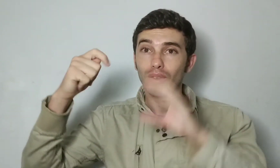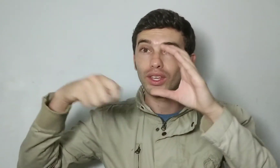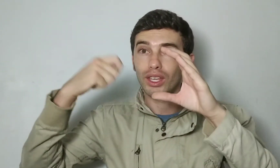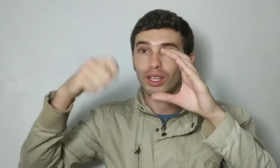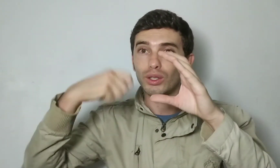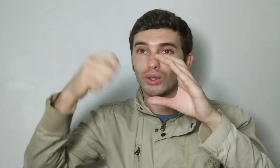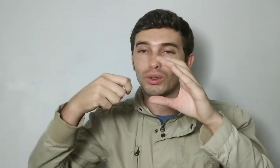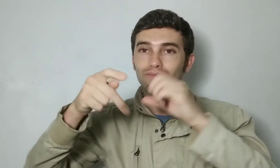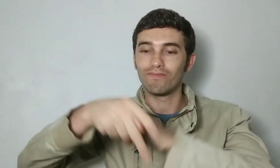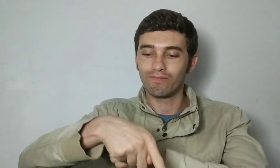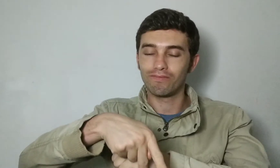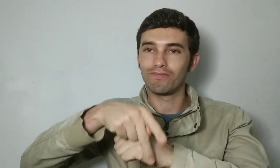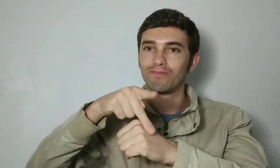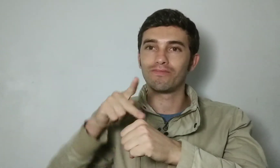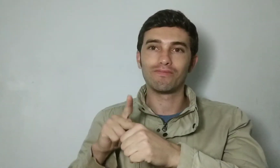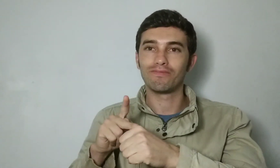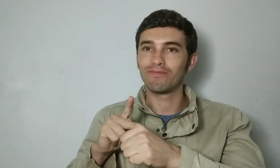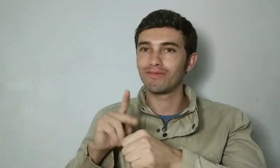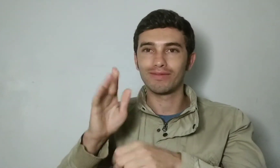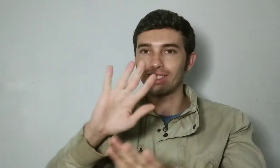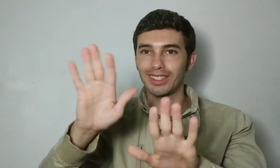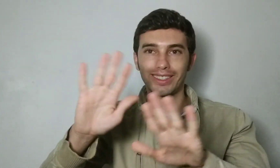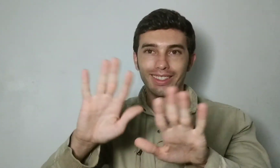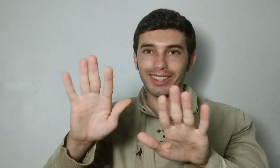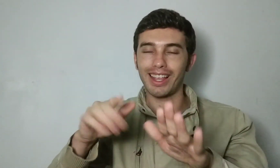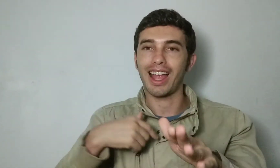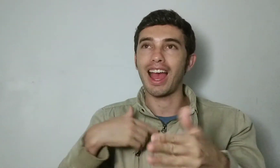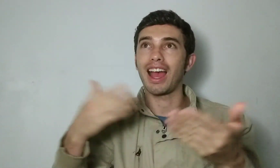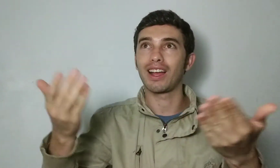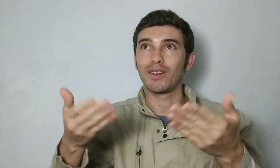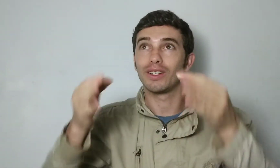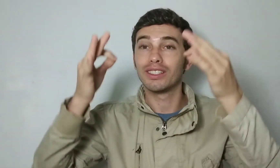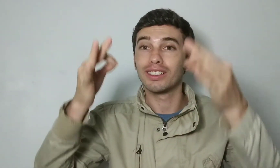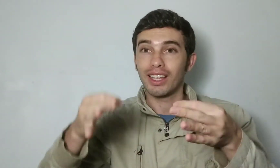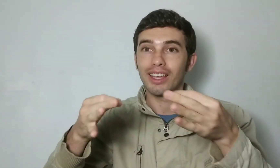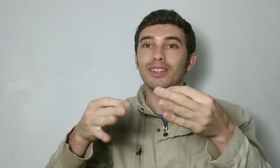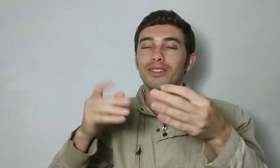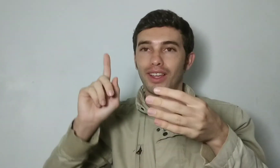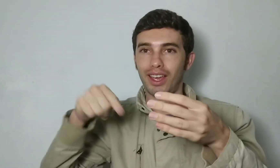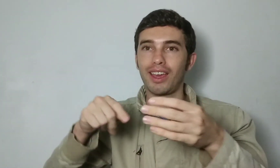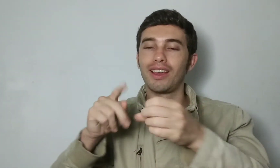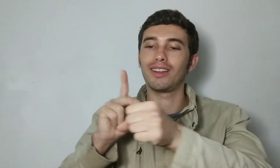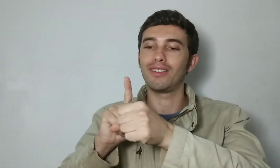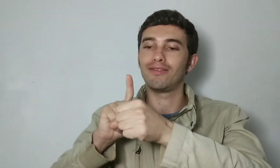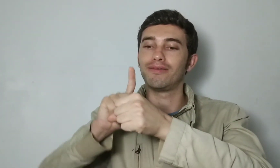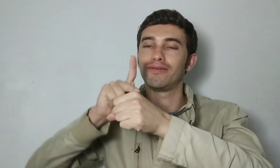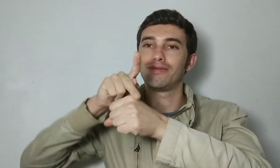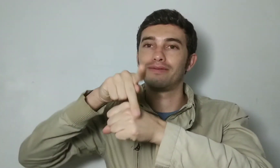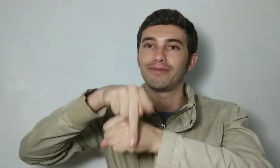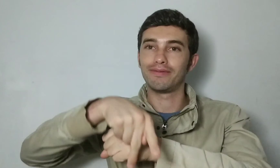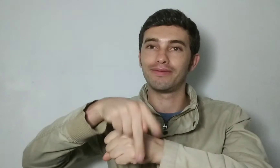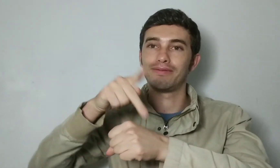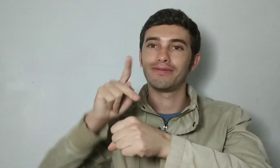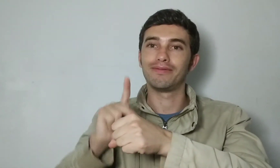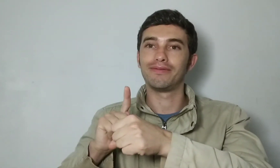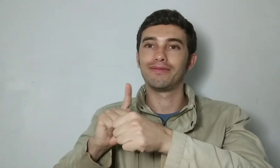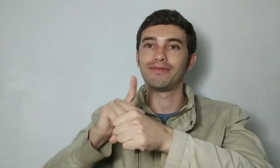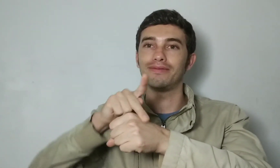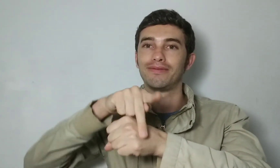Então no primeiro vídeo eu fiz de baixo pra cima, mas na verdade o jeito correto é de cima pra baixo,